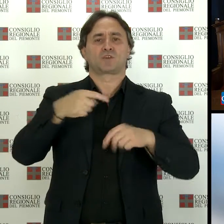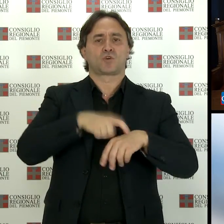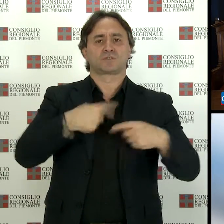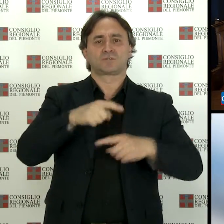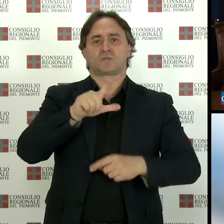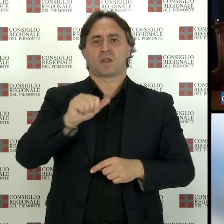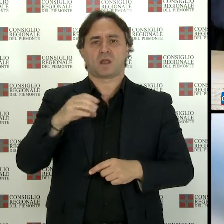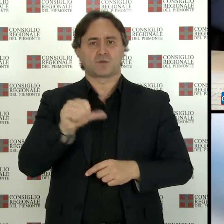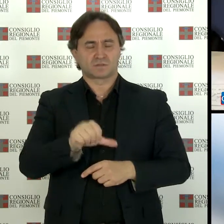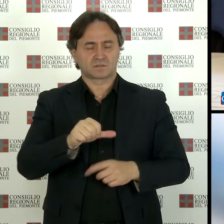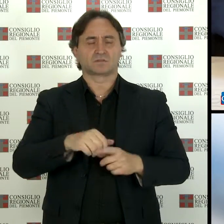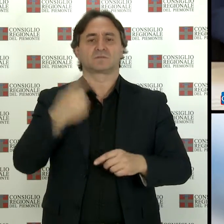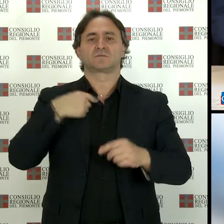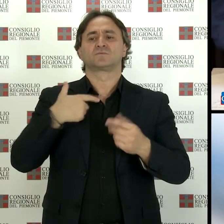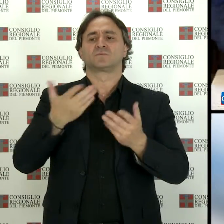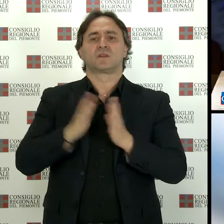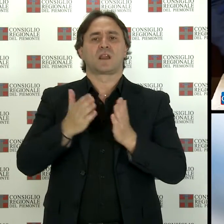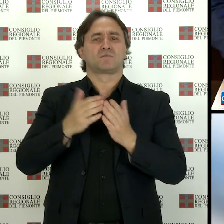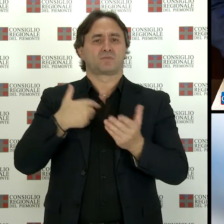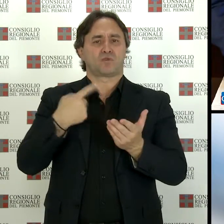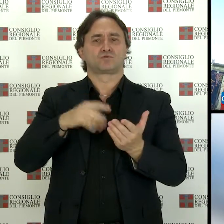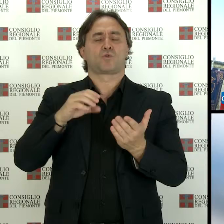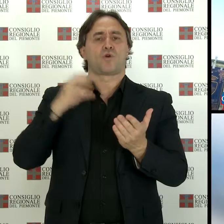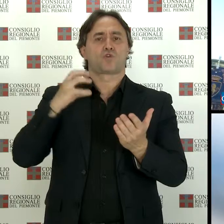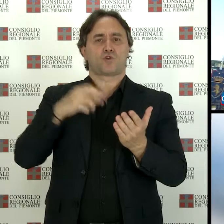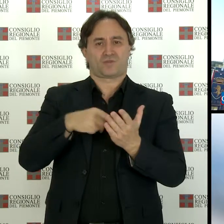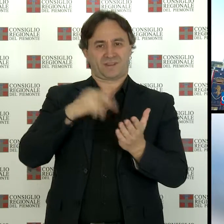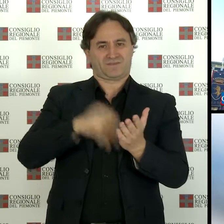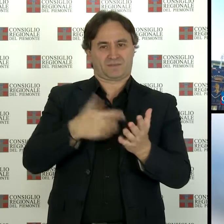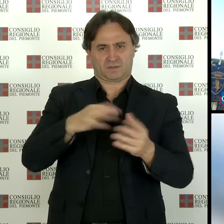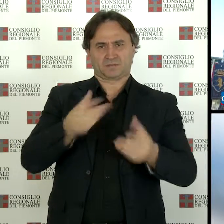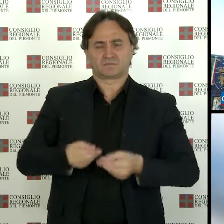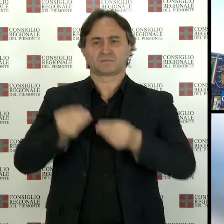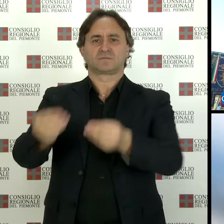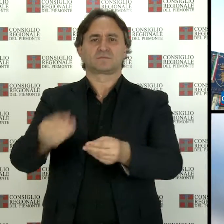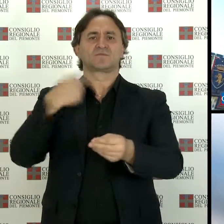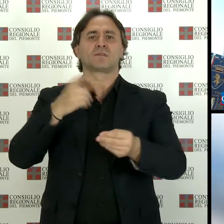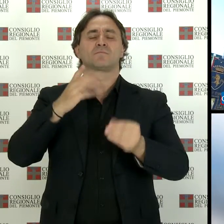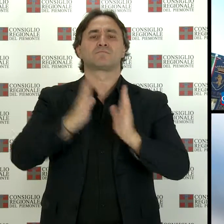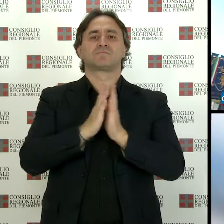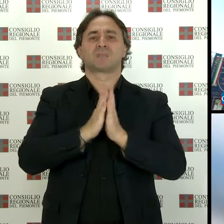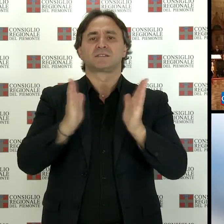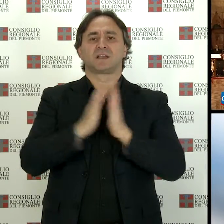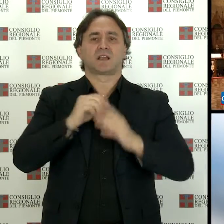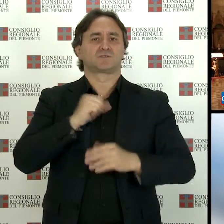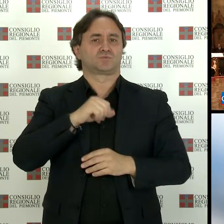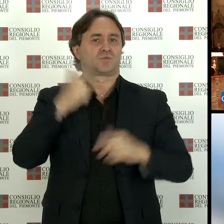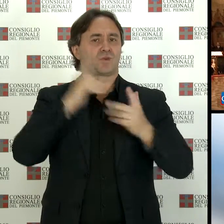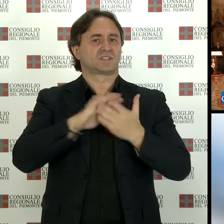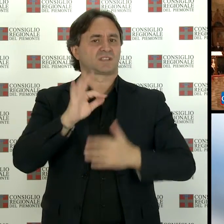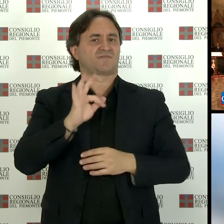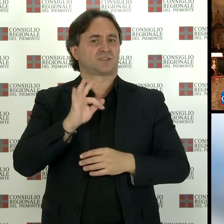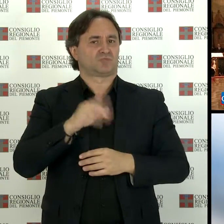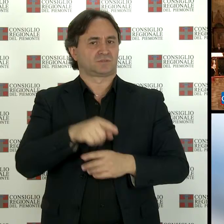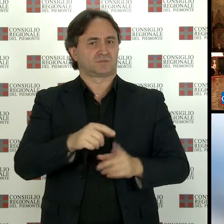ai sindaci del Piemonte, ha firmato il libro d'onore il corteo ha raggiunto la Basilica Superiore di San Francesco per la celebrazione solenne dell